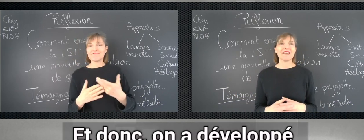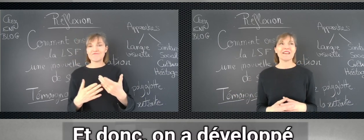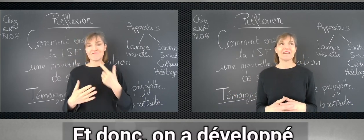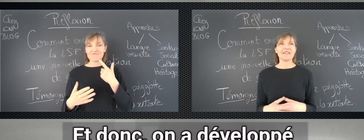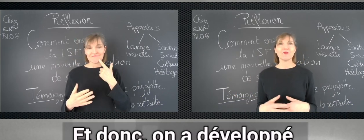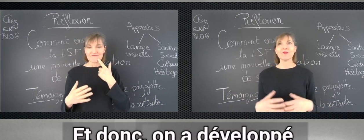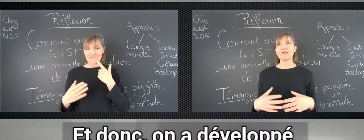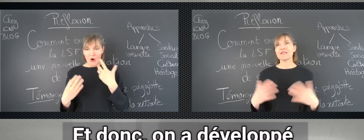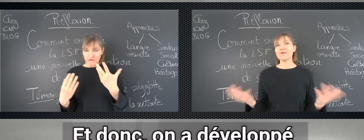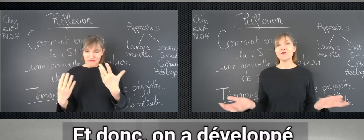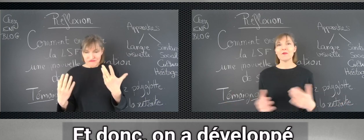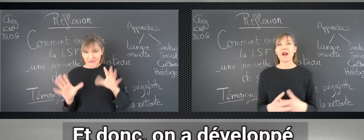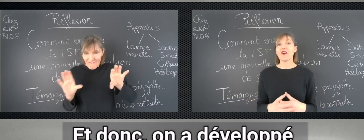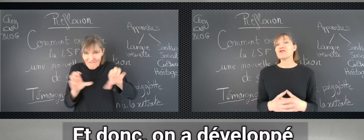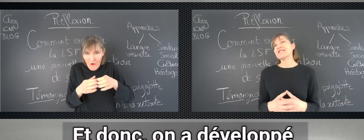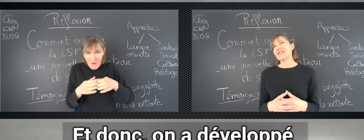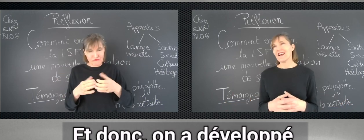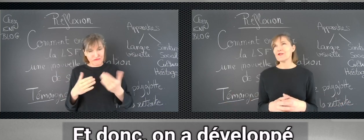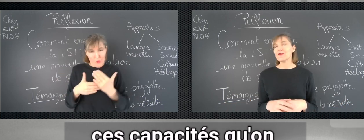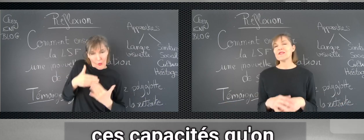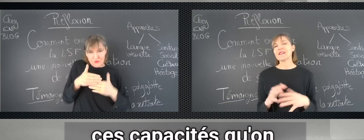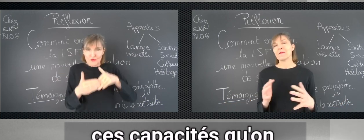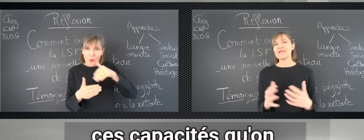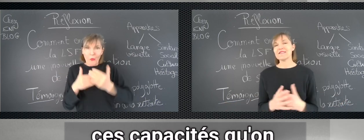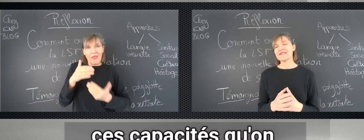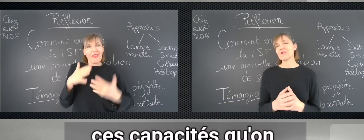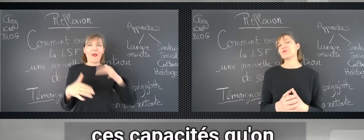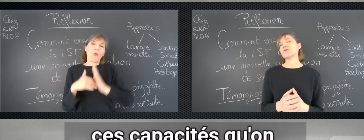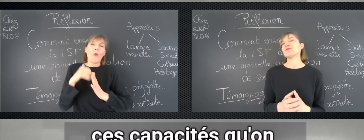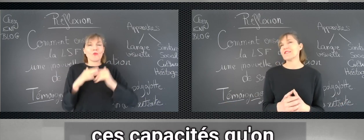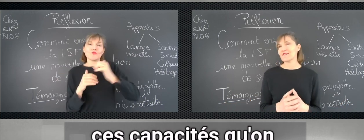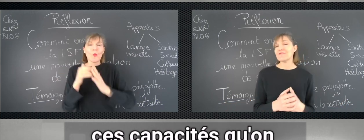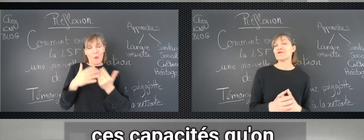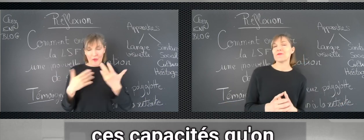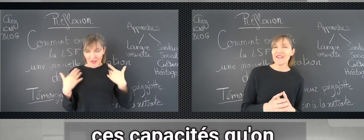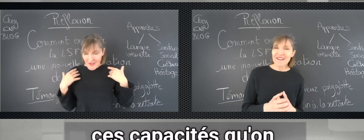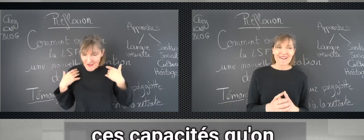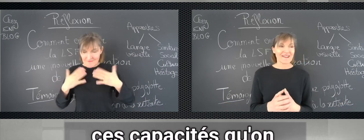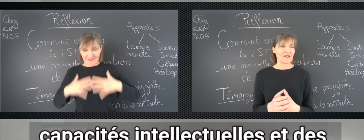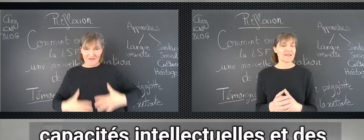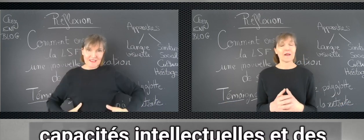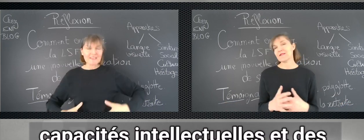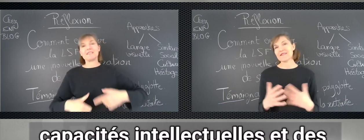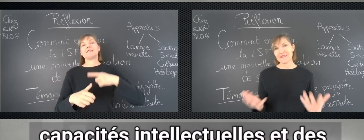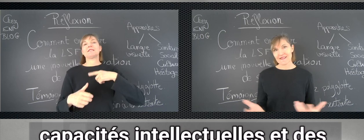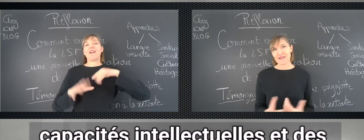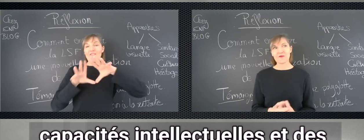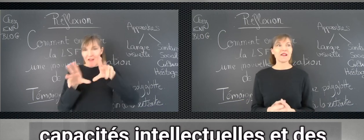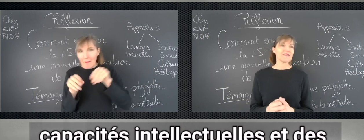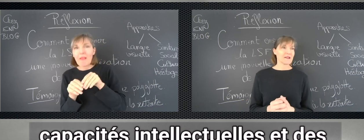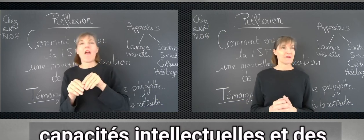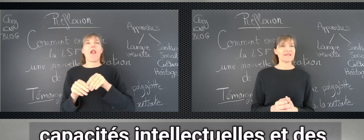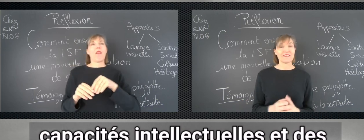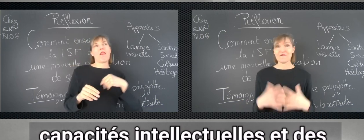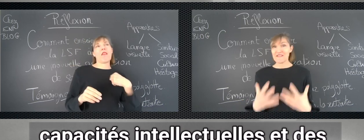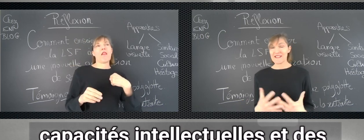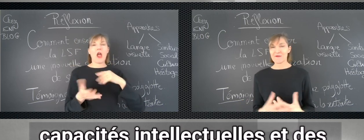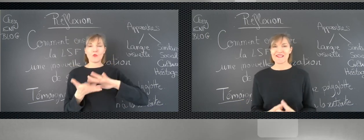Et donc, on a développé en général toutes ces capacités qu'on pouvait développer, des capacités intellectuelles, des capacités physiques aussi.